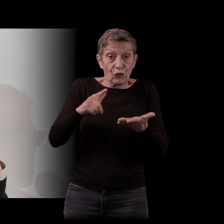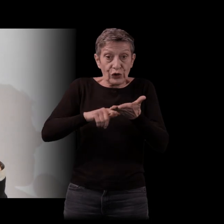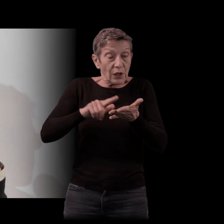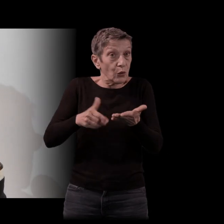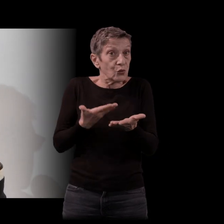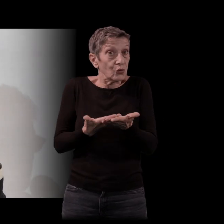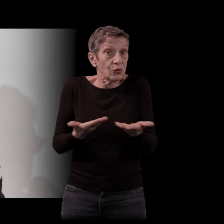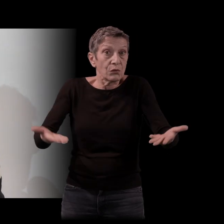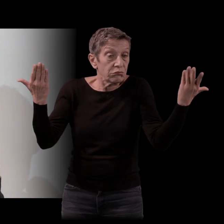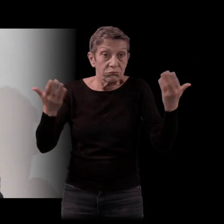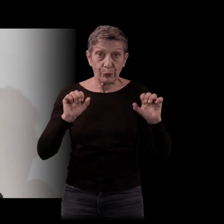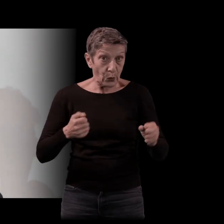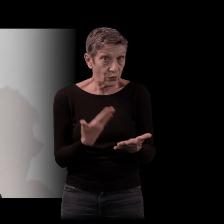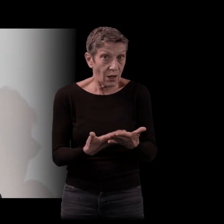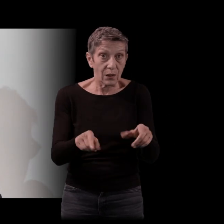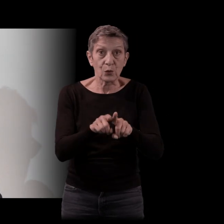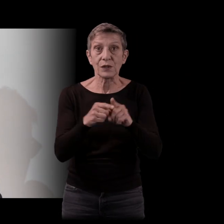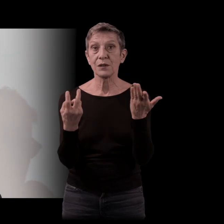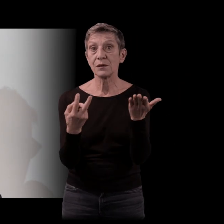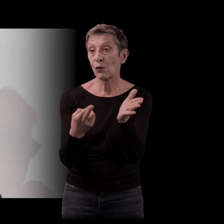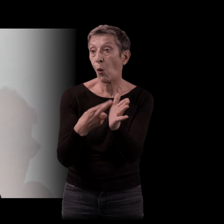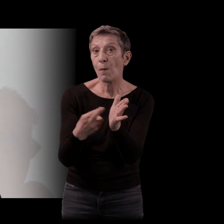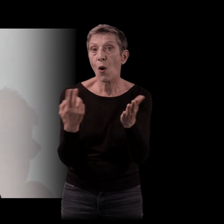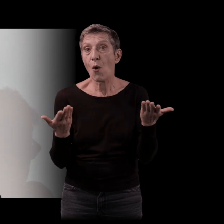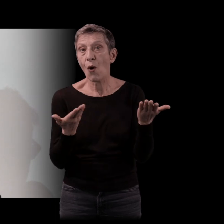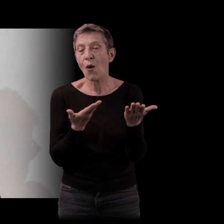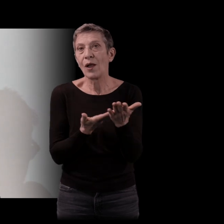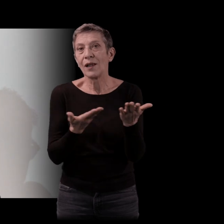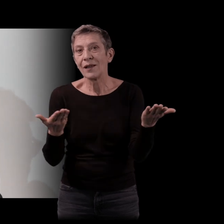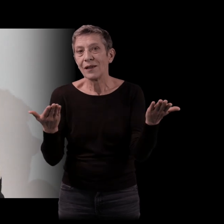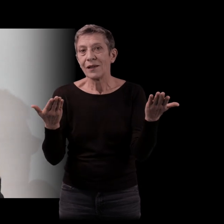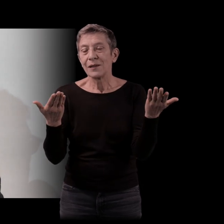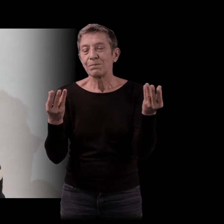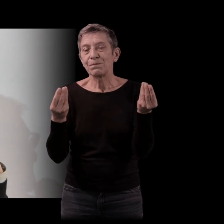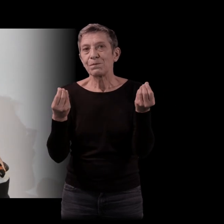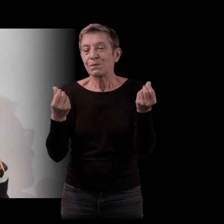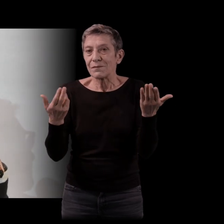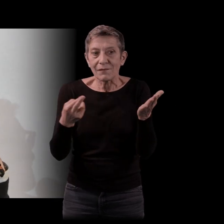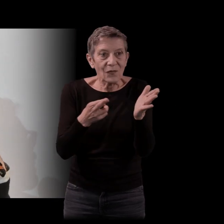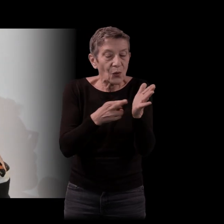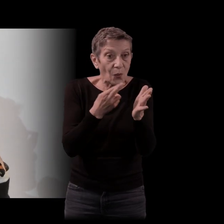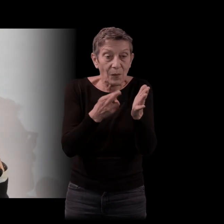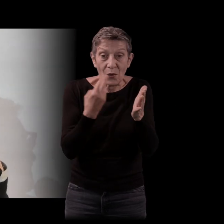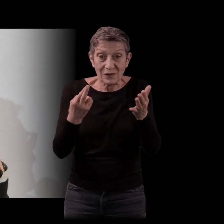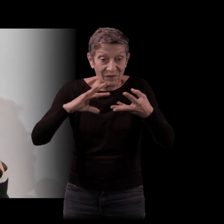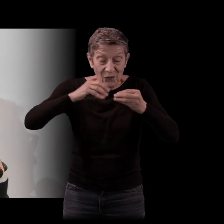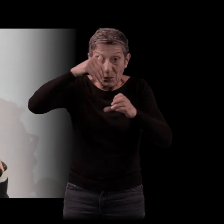Je pense que la littérature, et le roman notamment, ce sont des formes bâtardes par nature, et qui doivent être